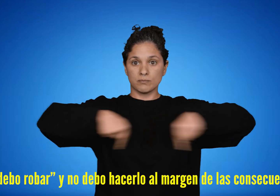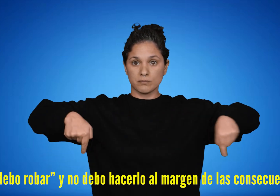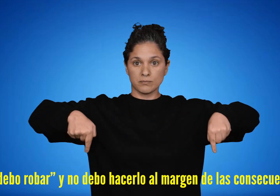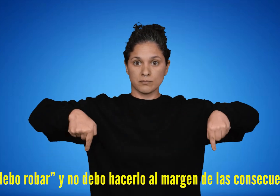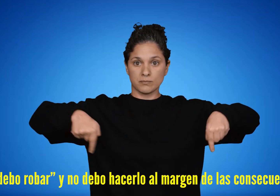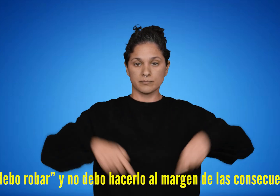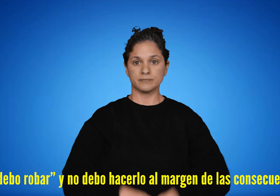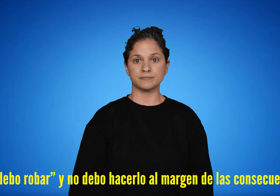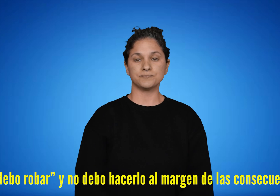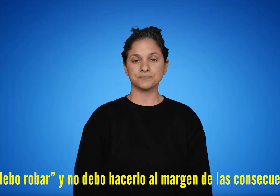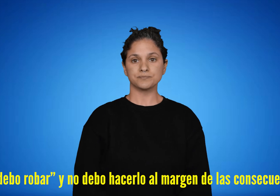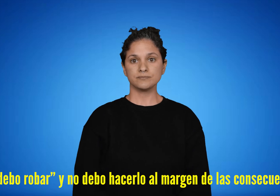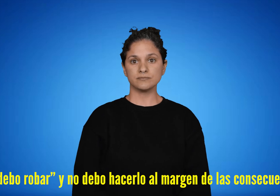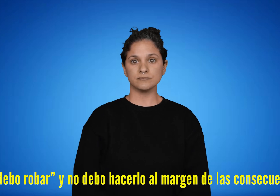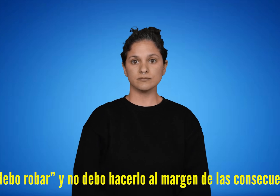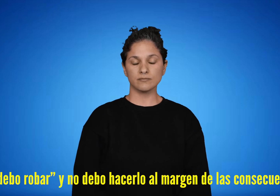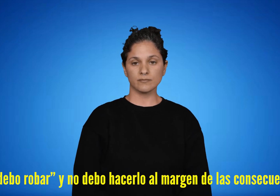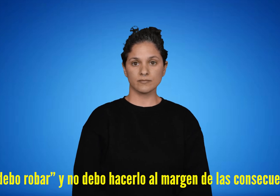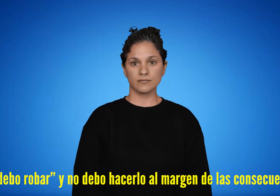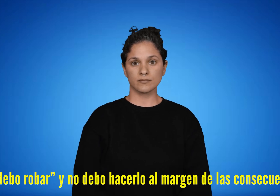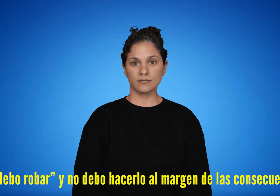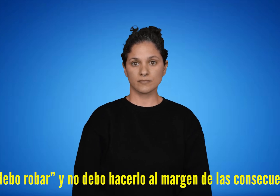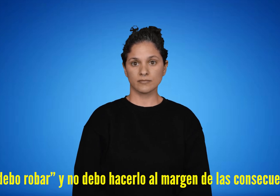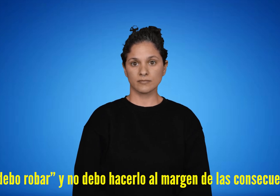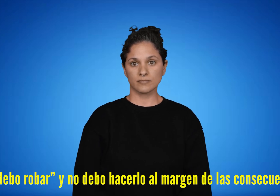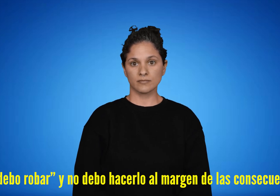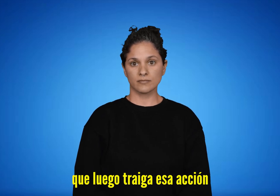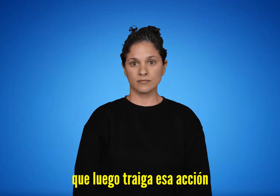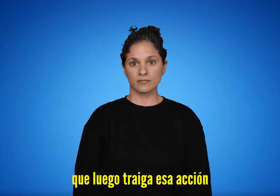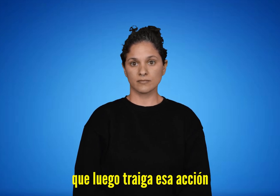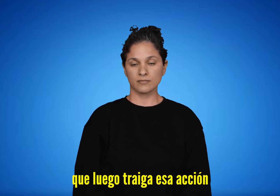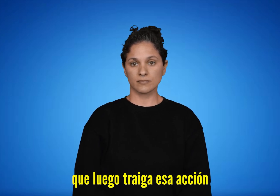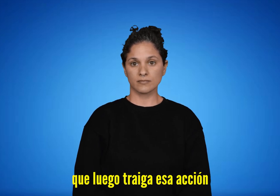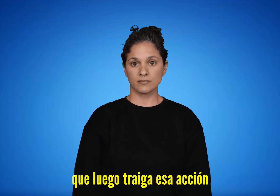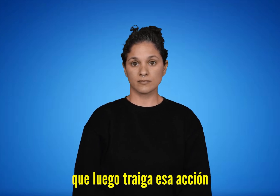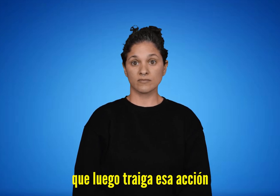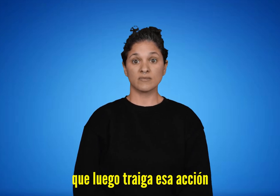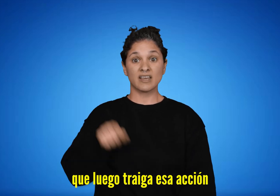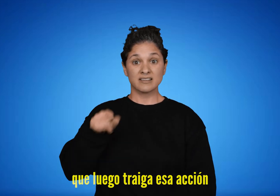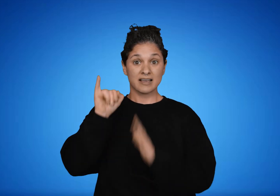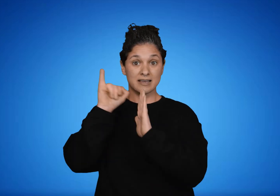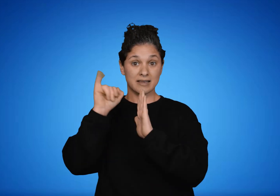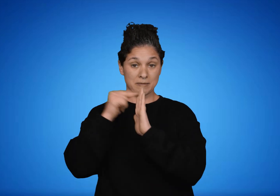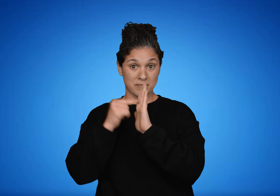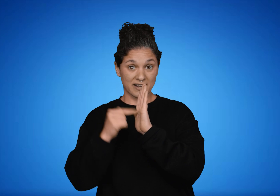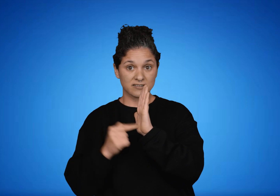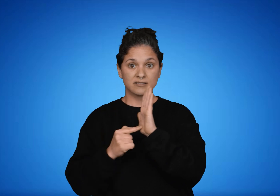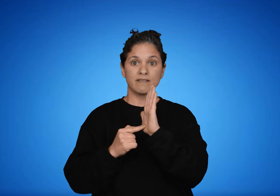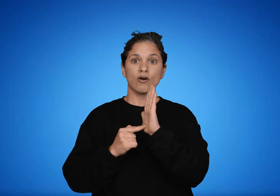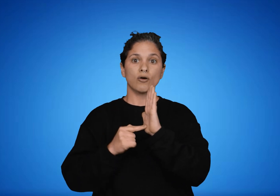No debo robar y no debo hacerlo al margen de las consecuencias que luego traiga a esa acción. Este tipo de